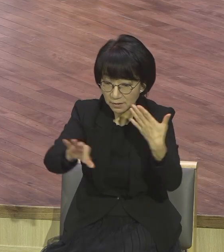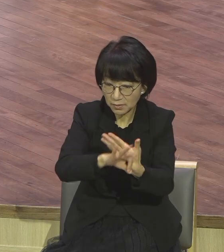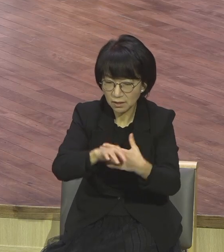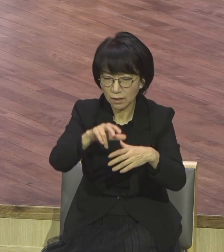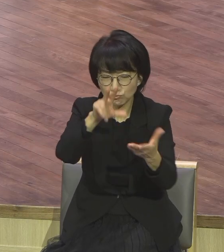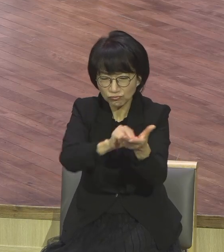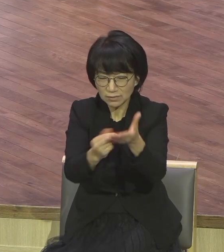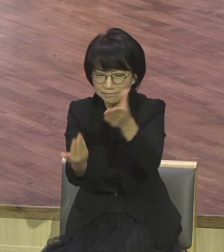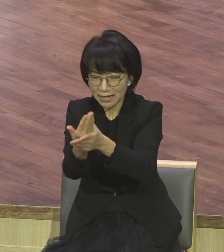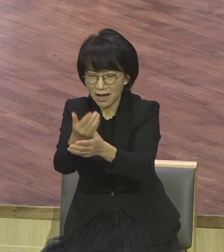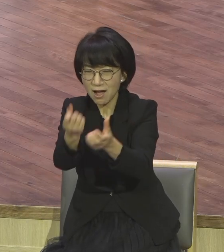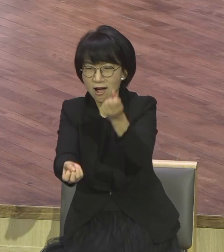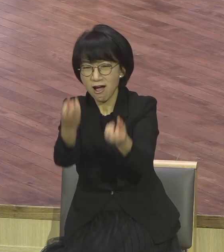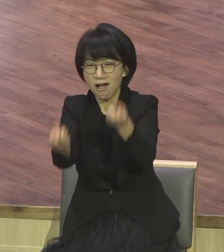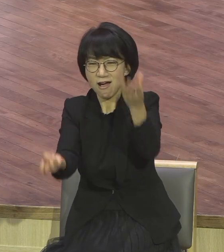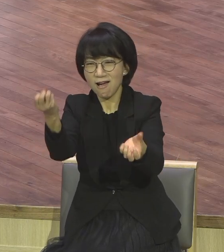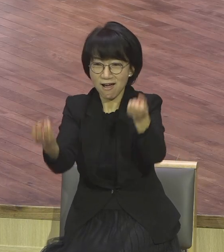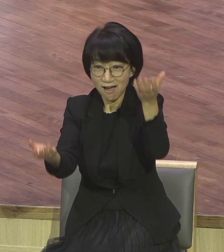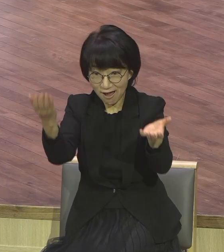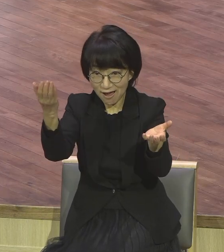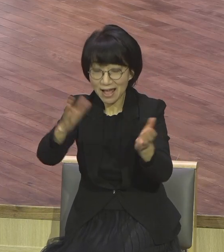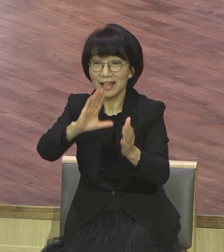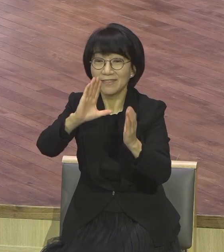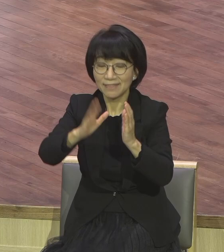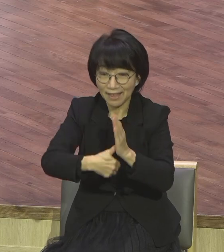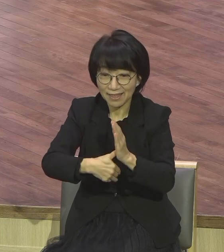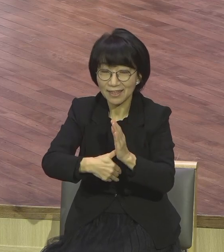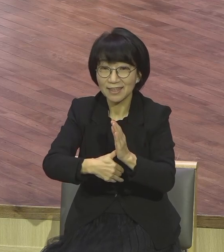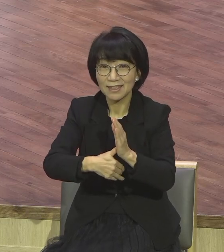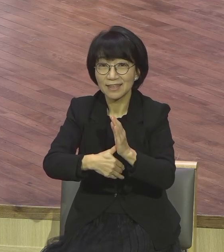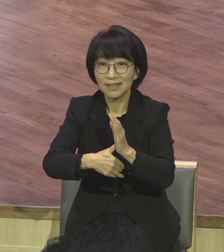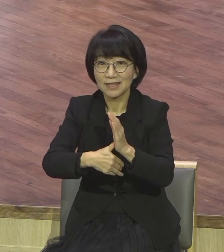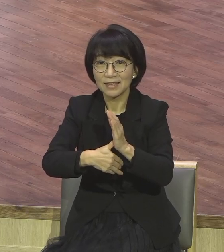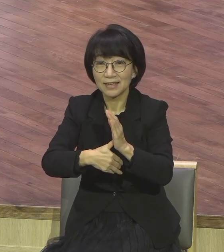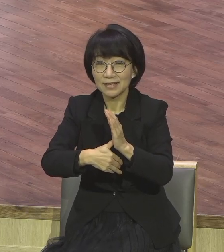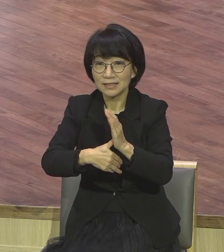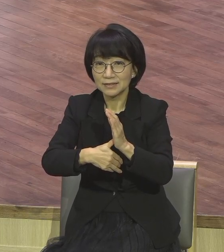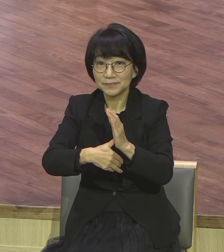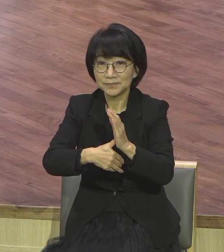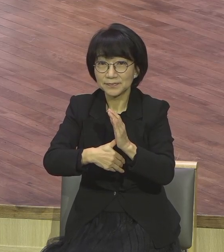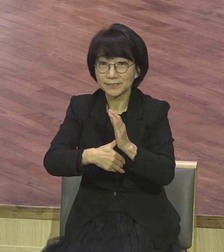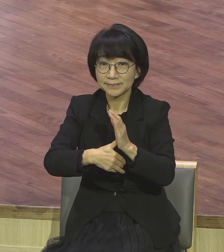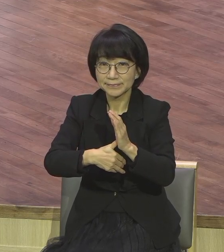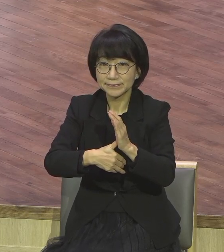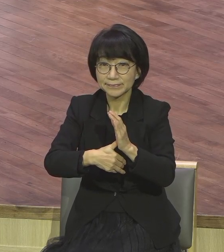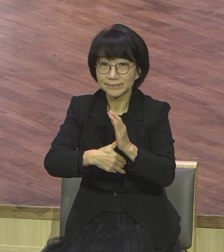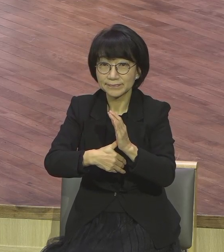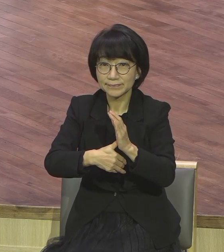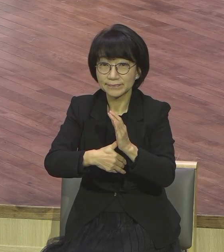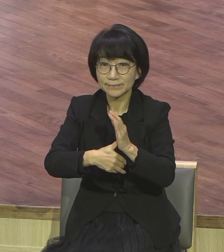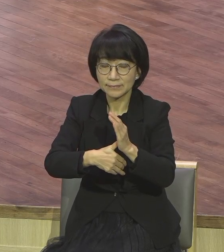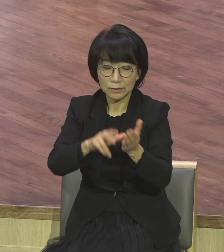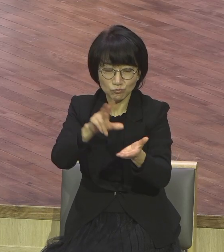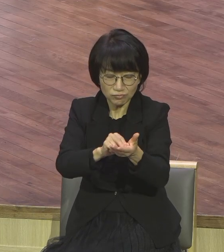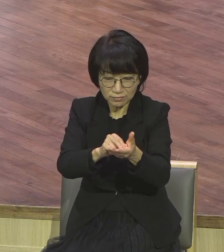그런 상황을 맞을 때에 어떤 문제가 왔을 때 사건이 왔을 때에 당황하지 마라.